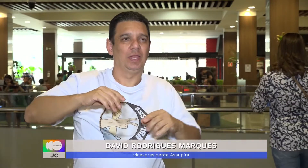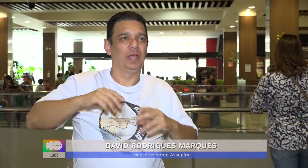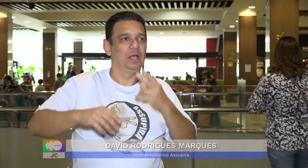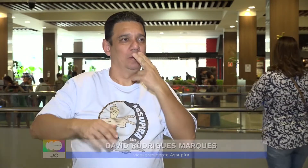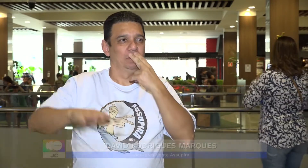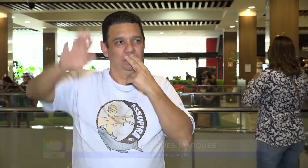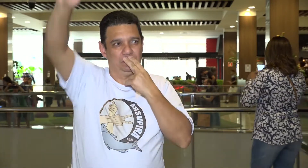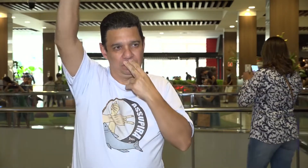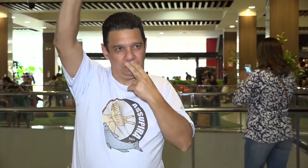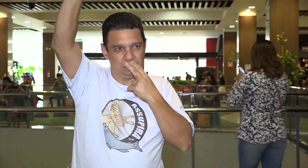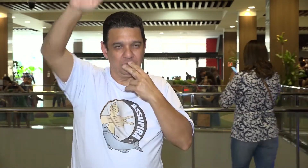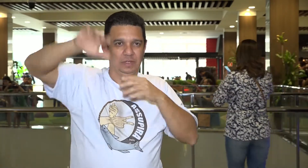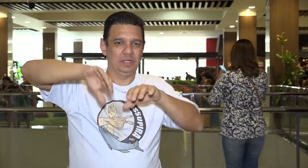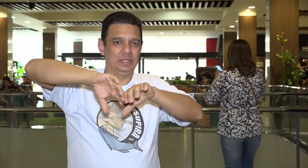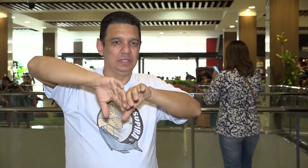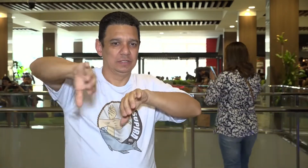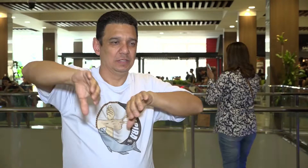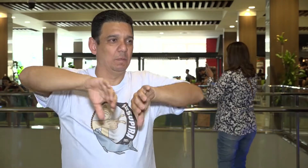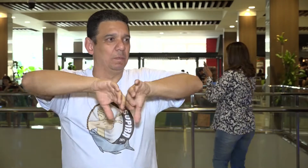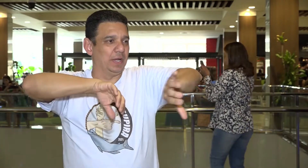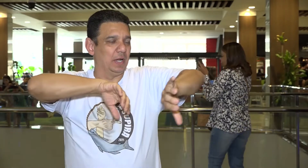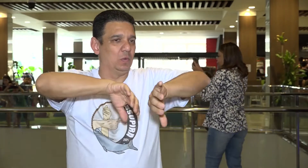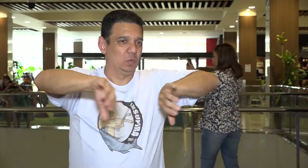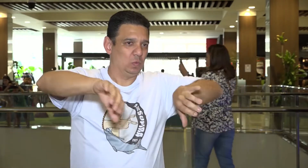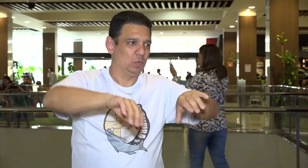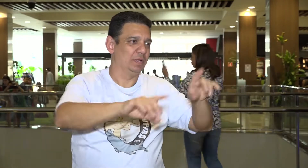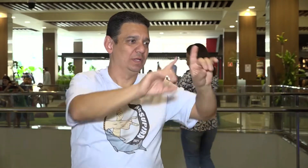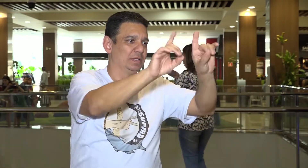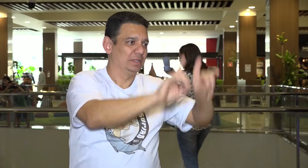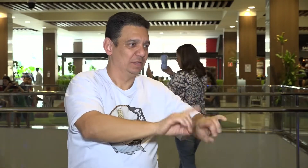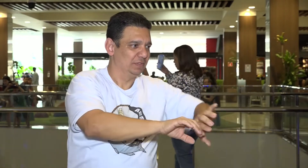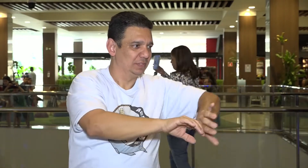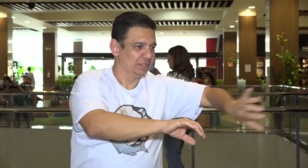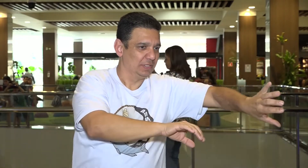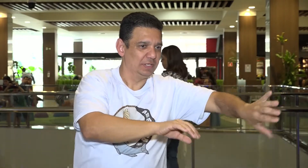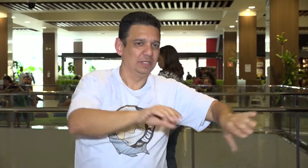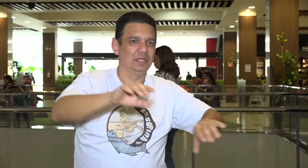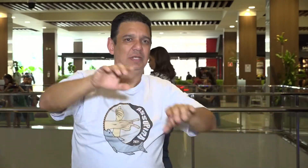quando teve todo aquele movimento de separação no Holocausto,